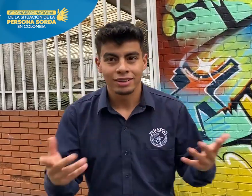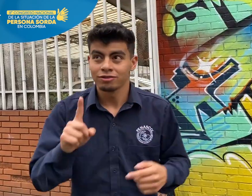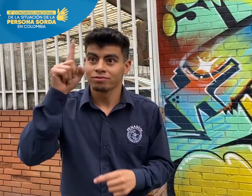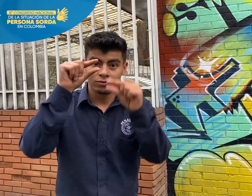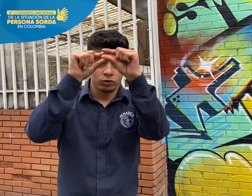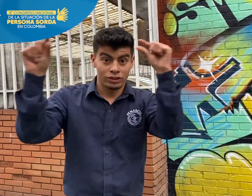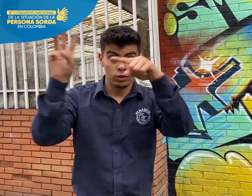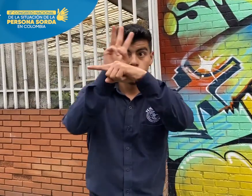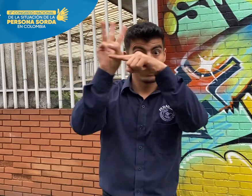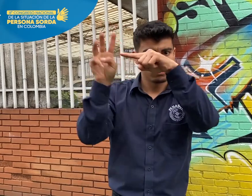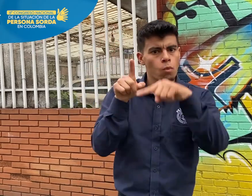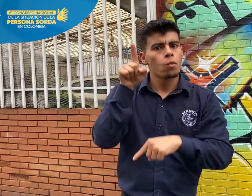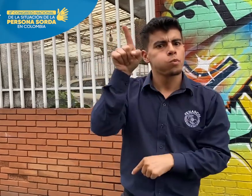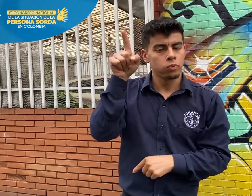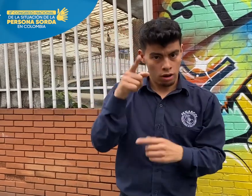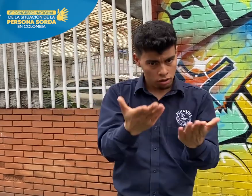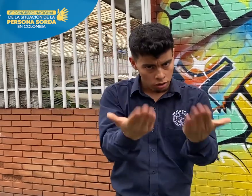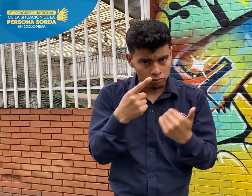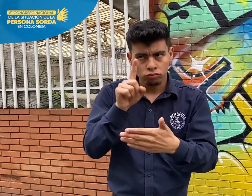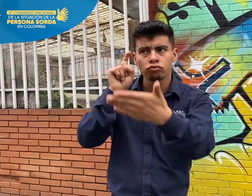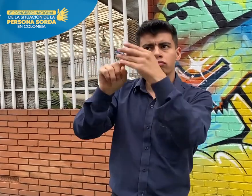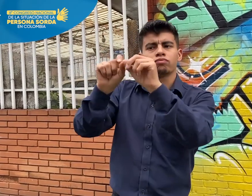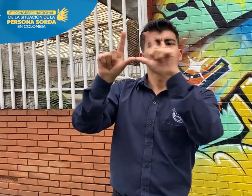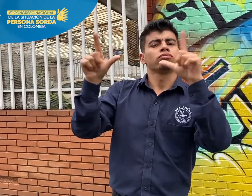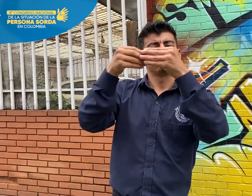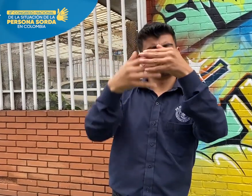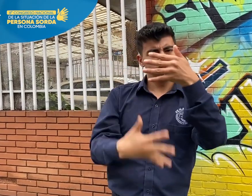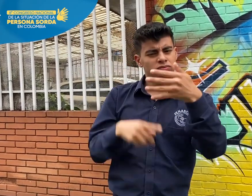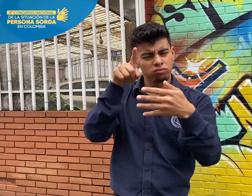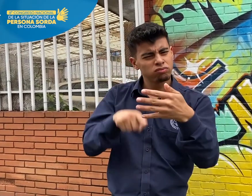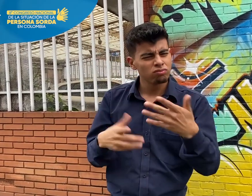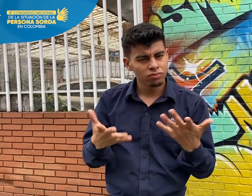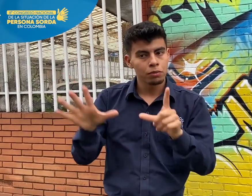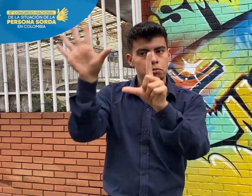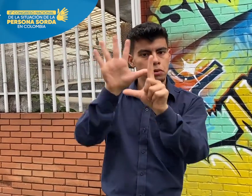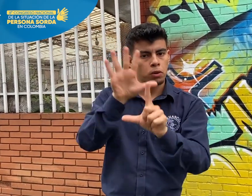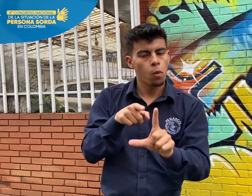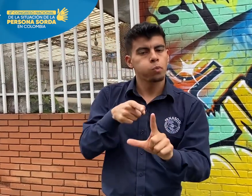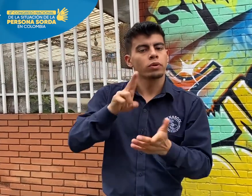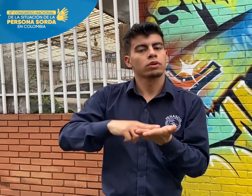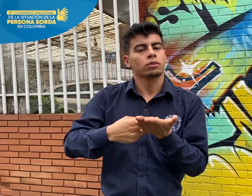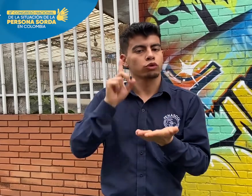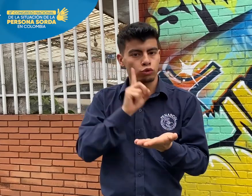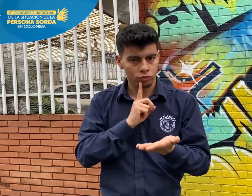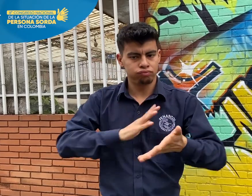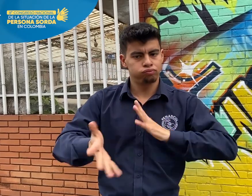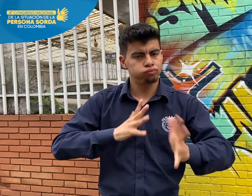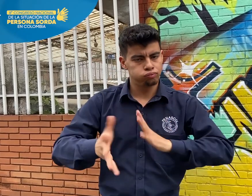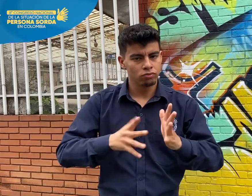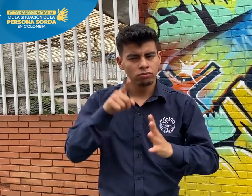conocimientos y se continúe con la incidencia en relación a la comunidad sorda y los derechos humanos. El link que